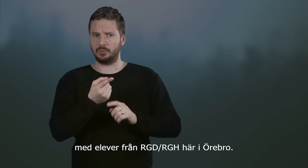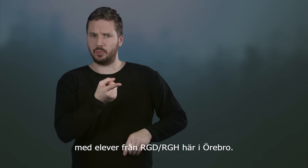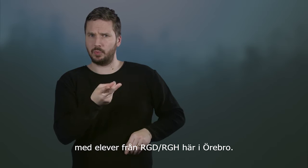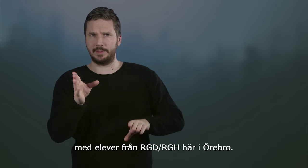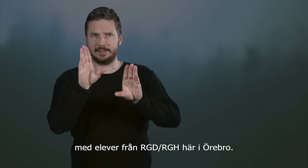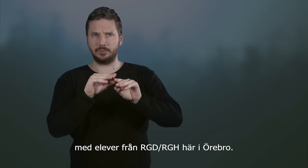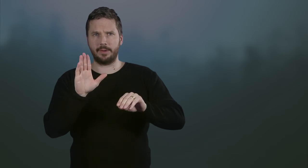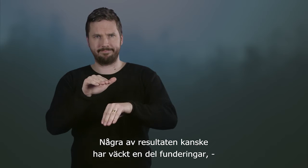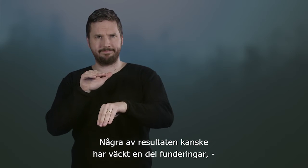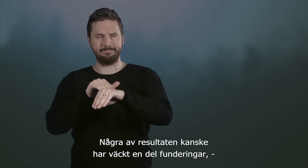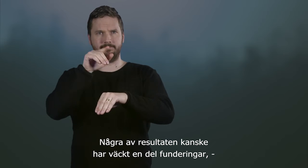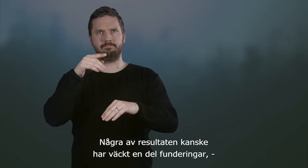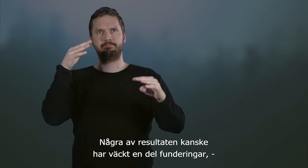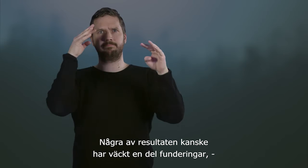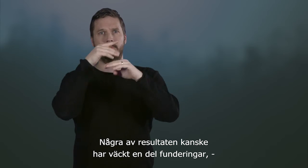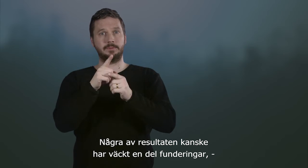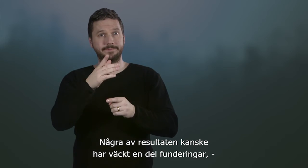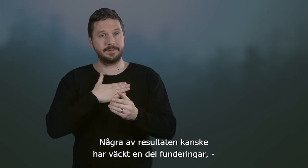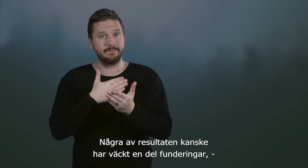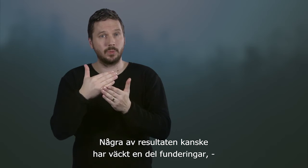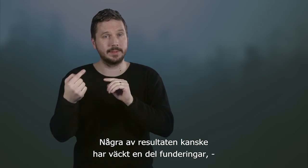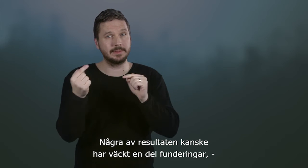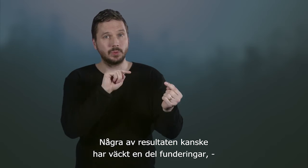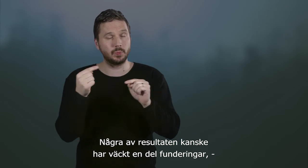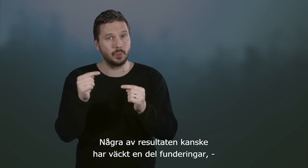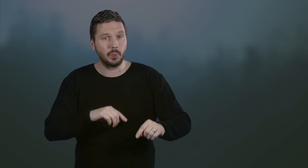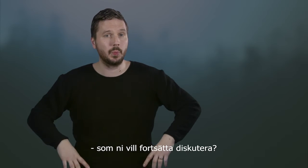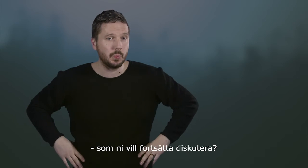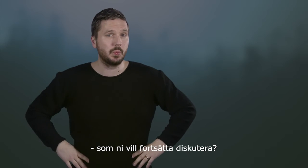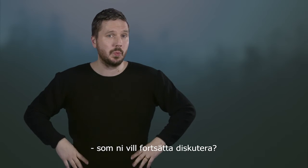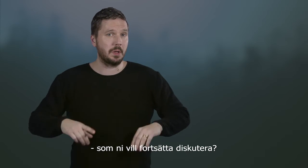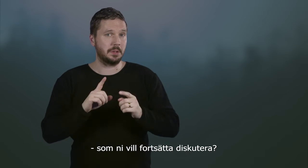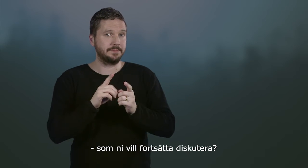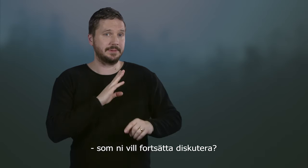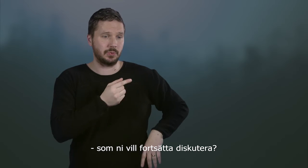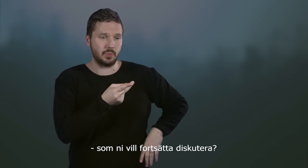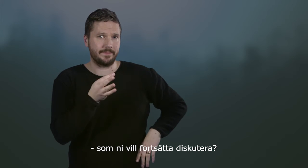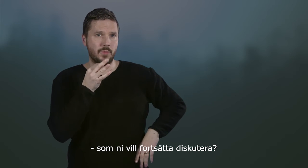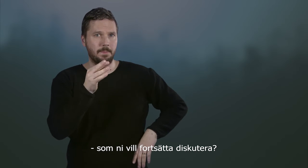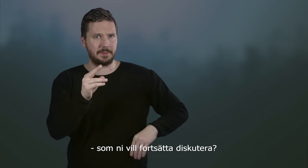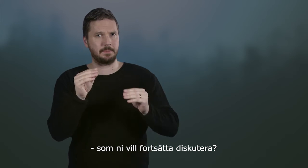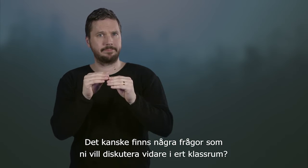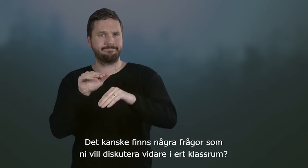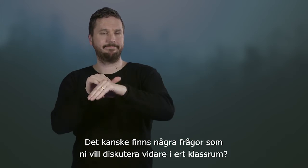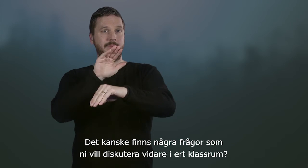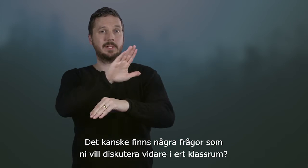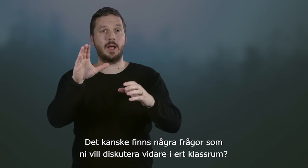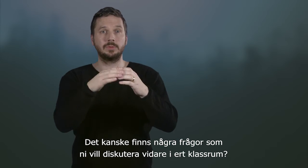Några av resultaten kanske har väckt en del funderingar som ni vill fortsätta diskutera. Det kanske finns några frågor som ni vill